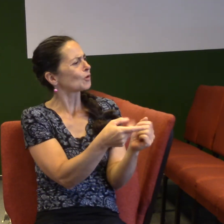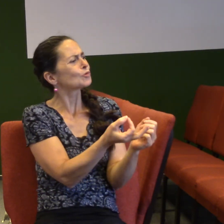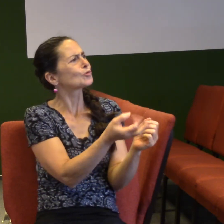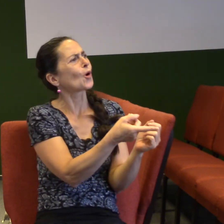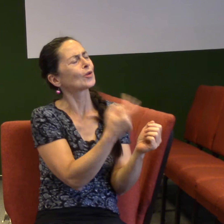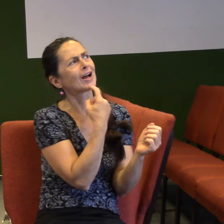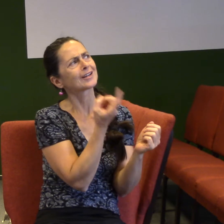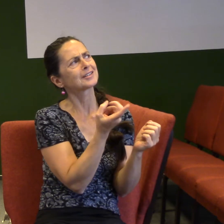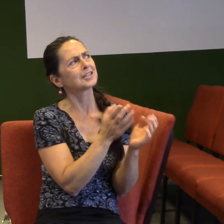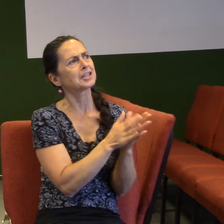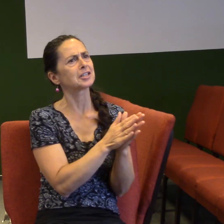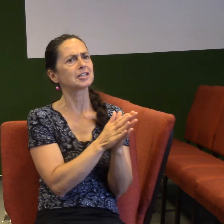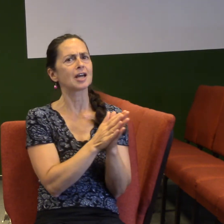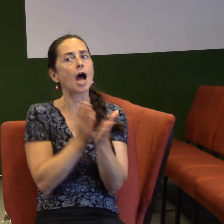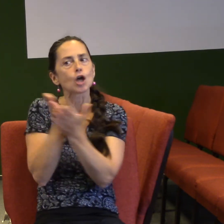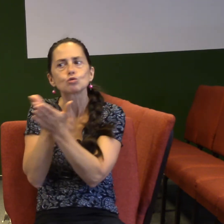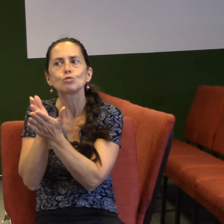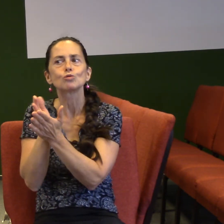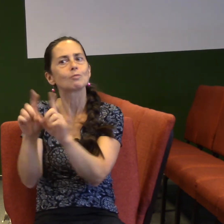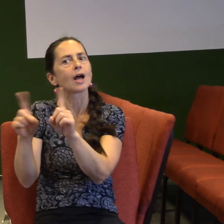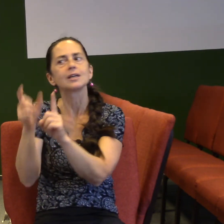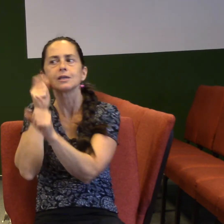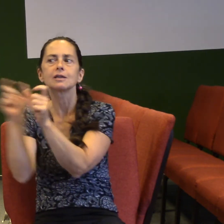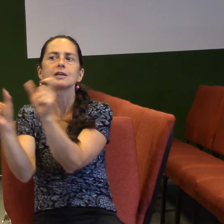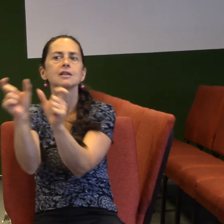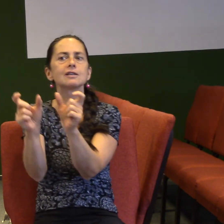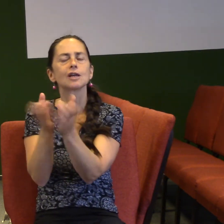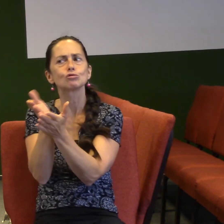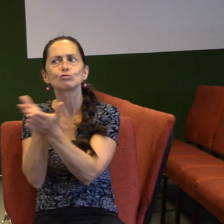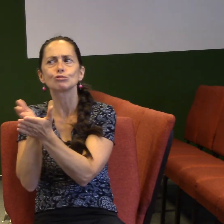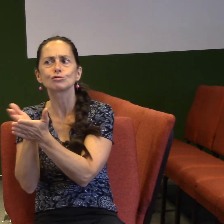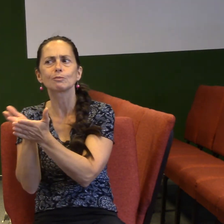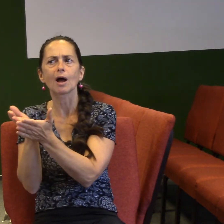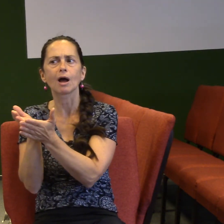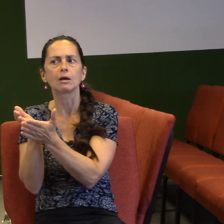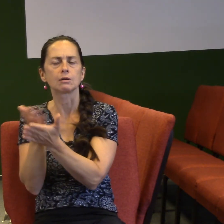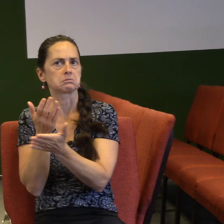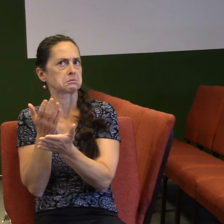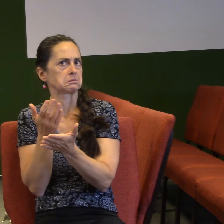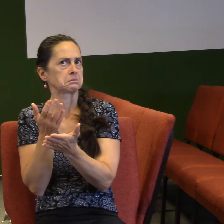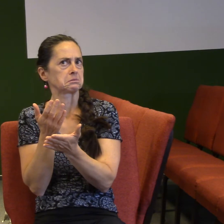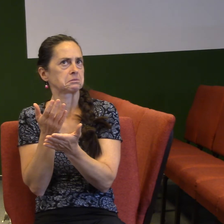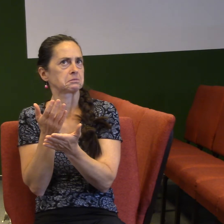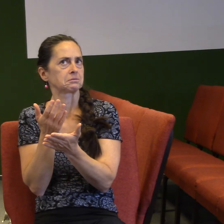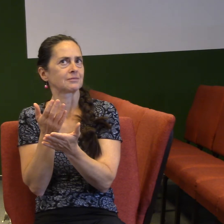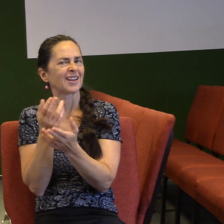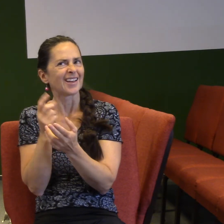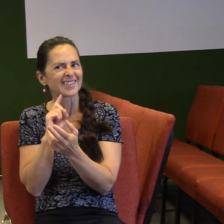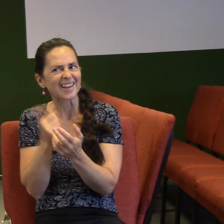Přemýšlím o lidech, jak jim můžu posloužit, jak jinak než boží moci. Dát to nejlepší od Boha, co on dává,